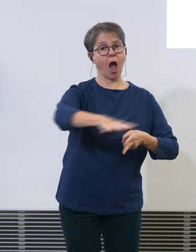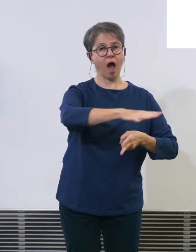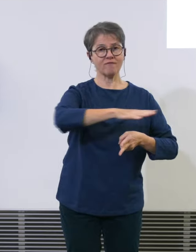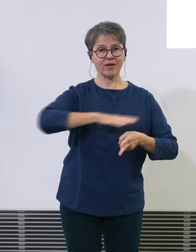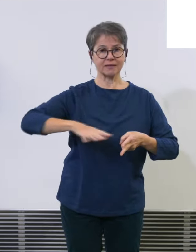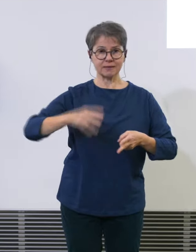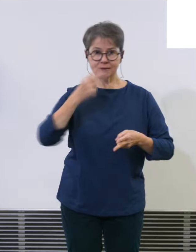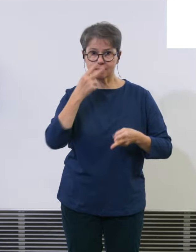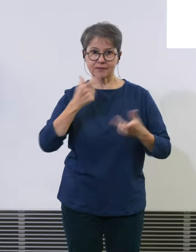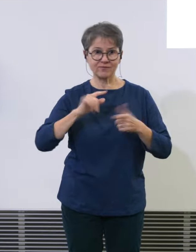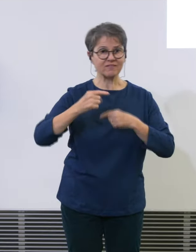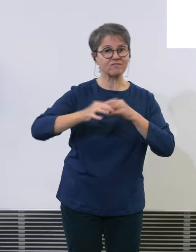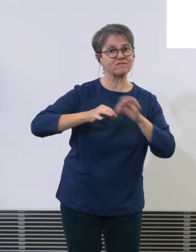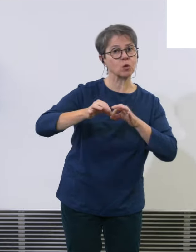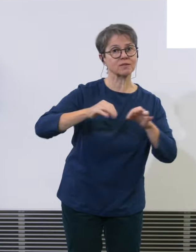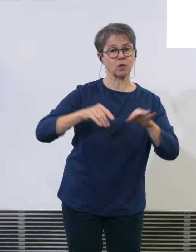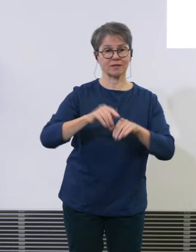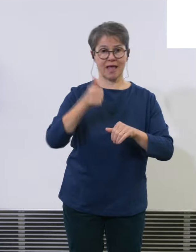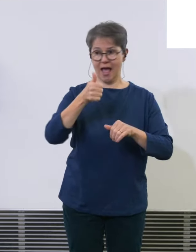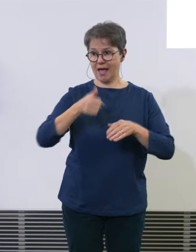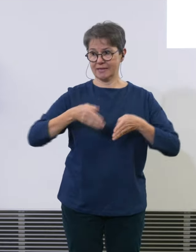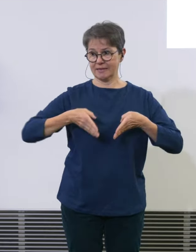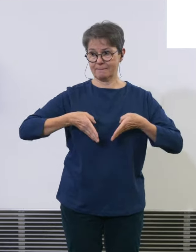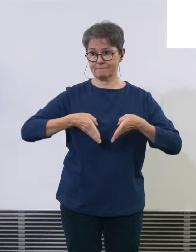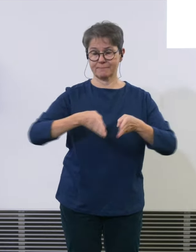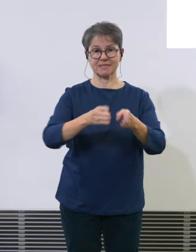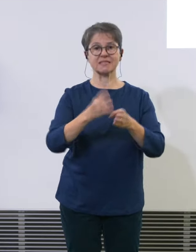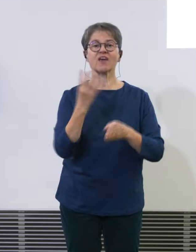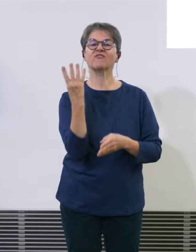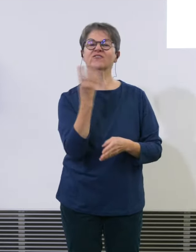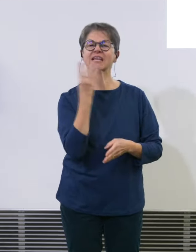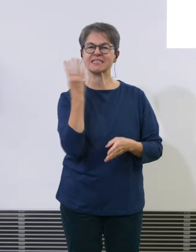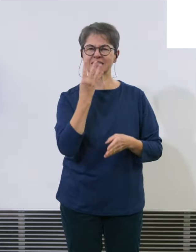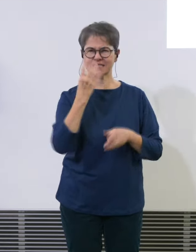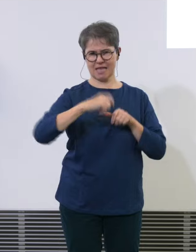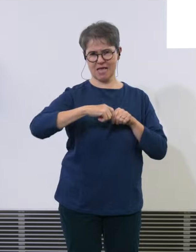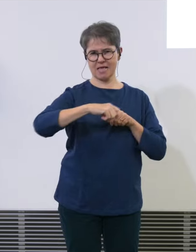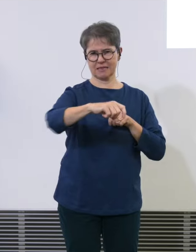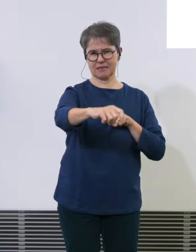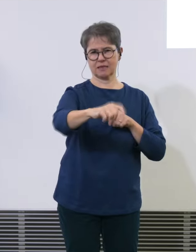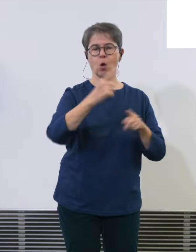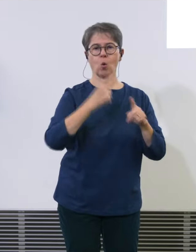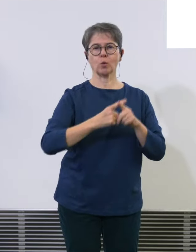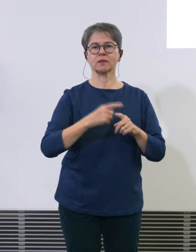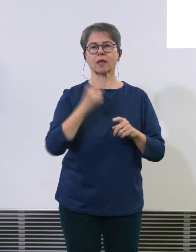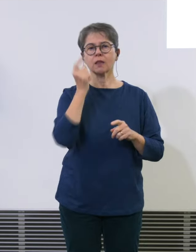eine Piste, die Piste 14, also 14 und 32, das ist die gleiche Piste.